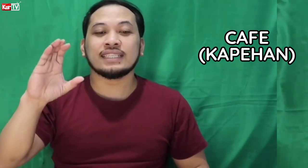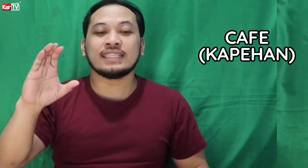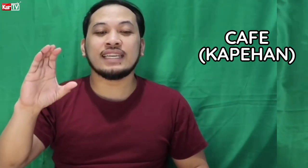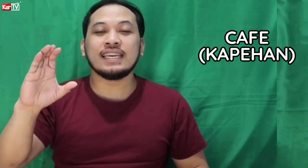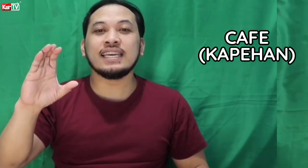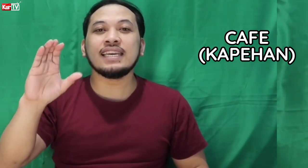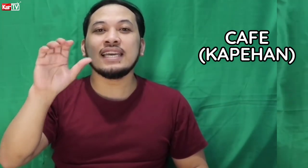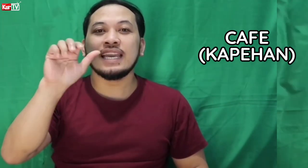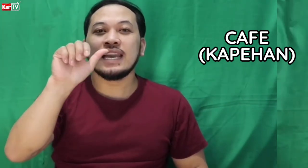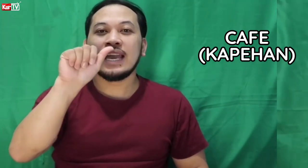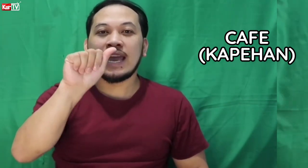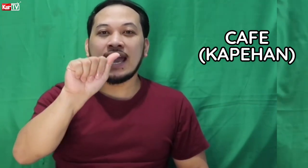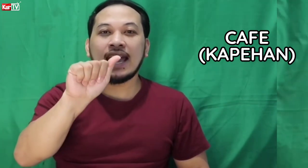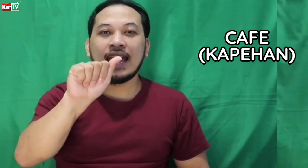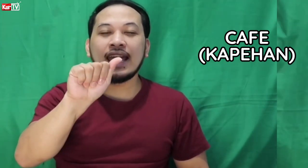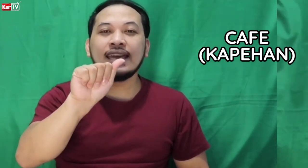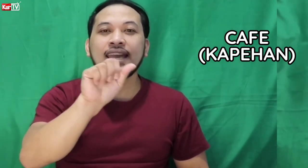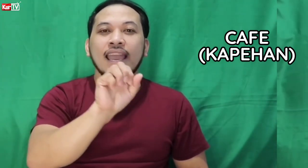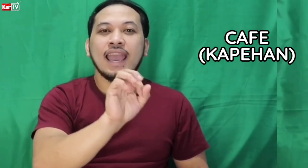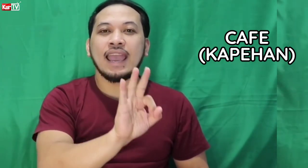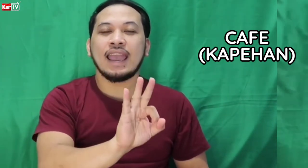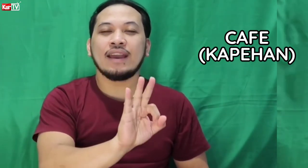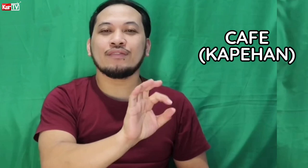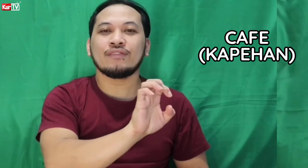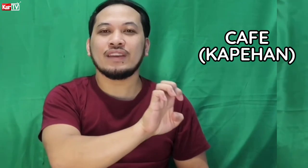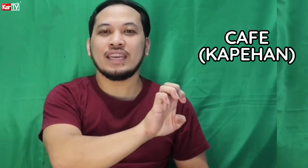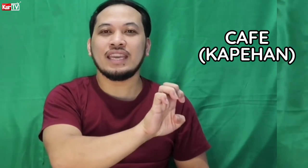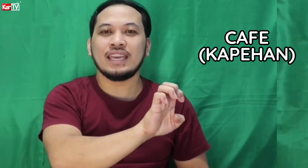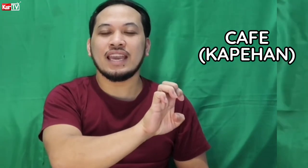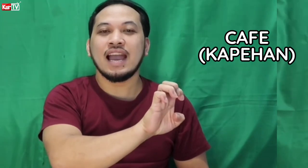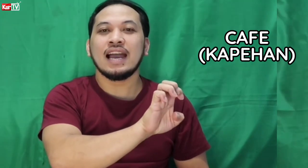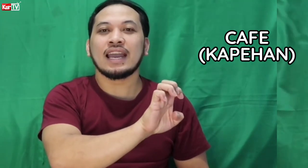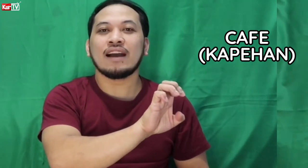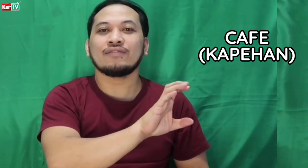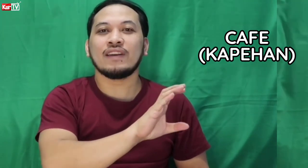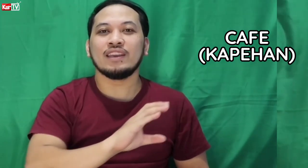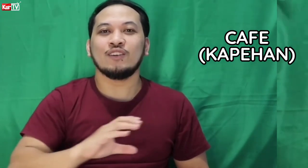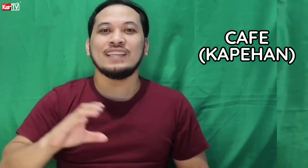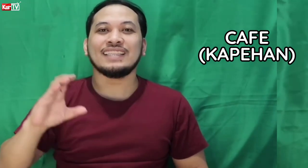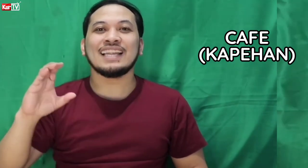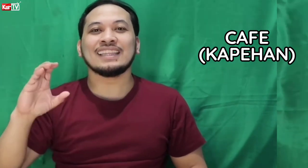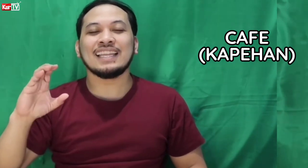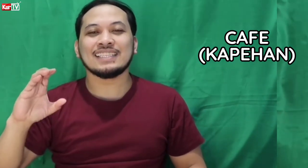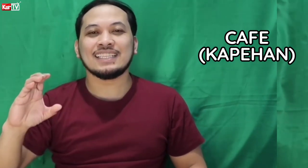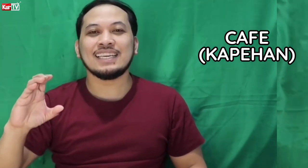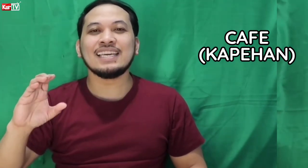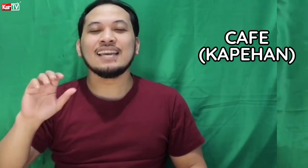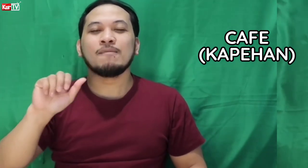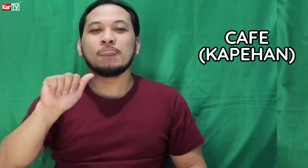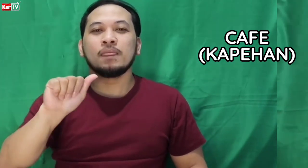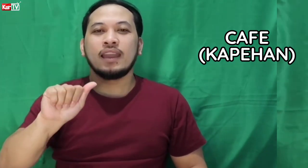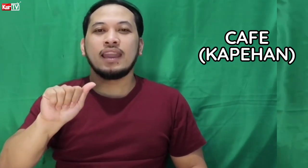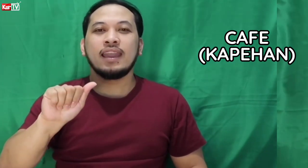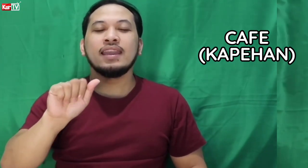C-A-F-E. Cafe. Ulitin natin. C-A